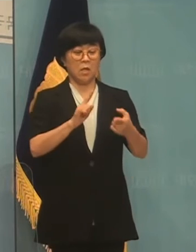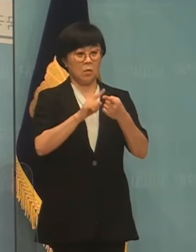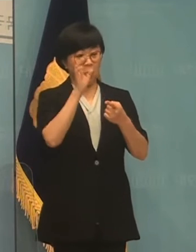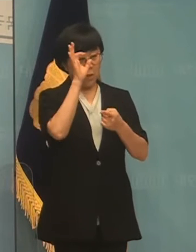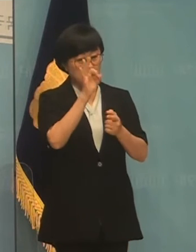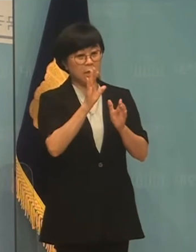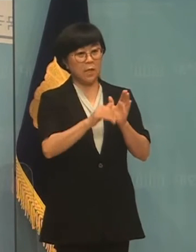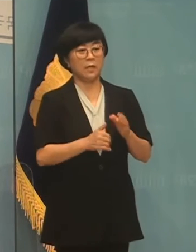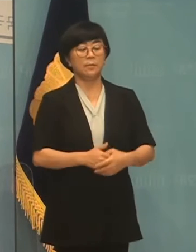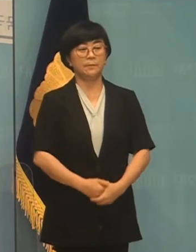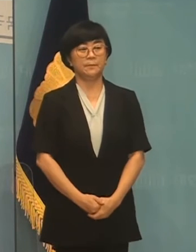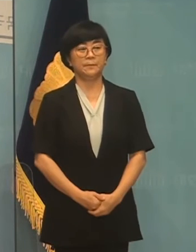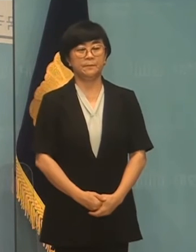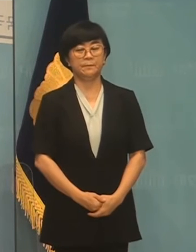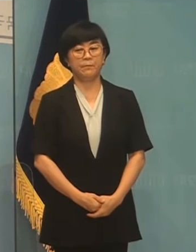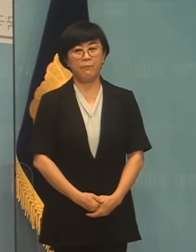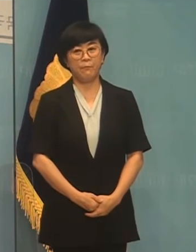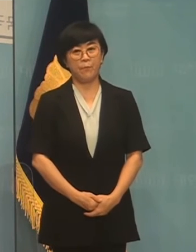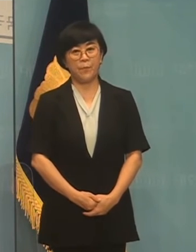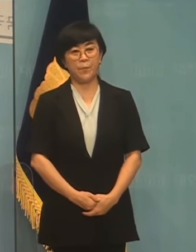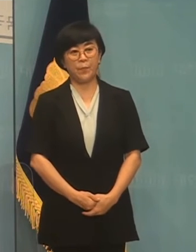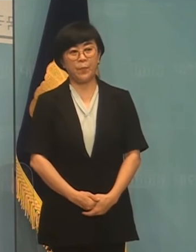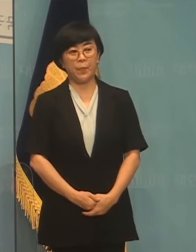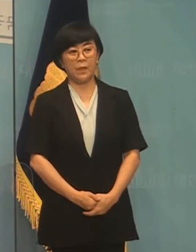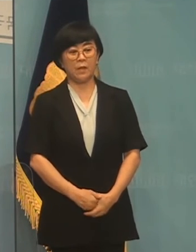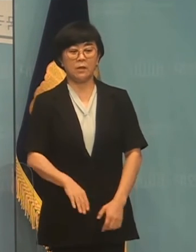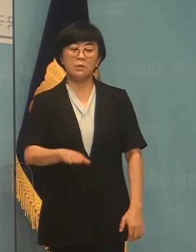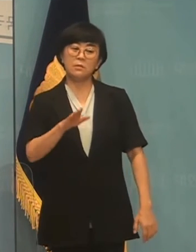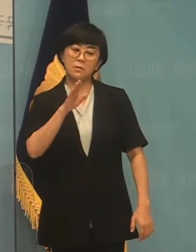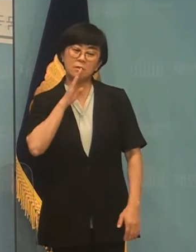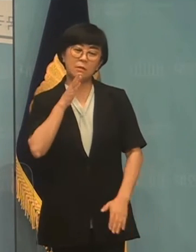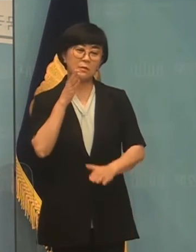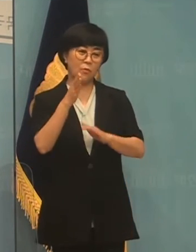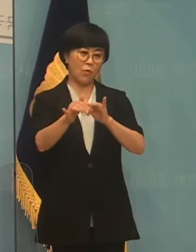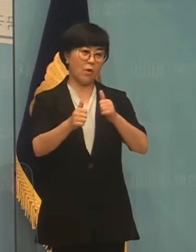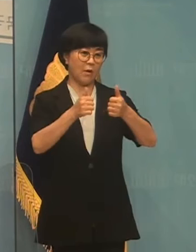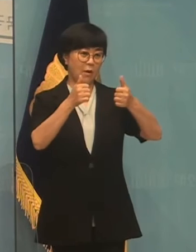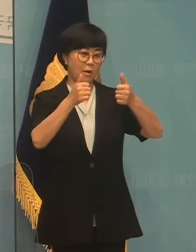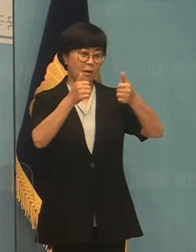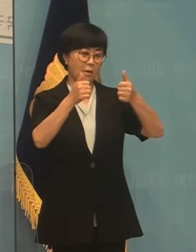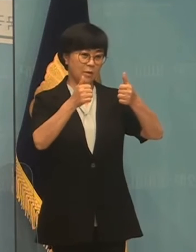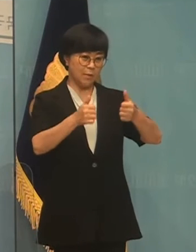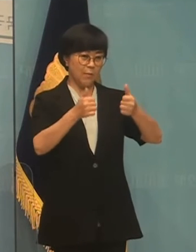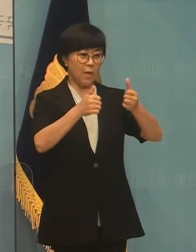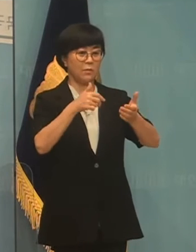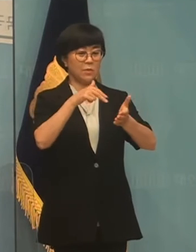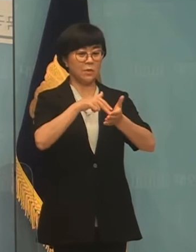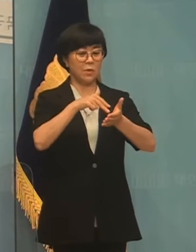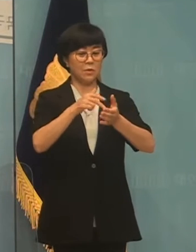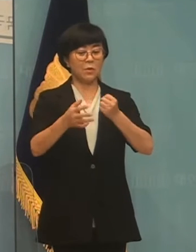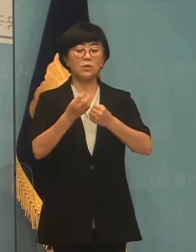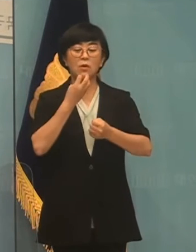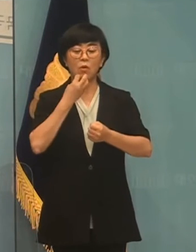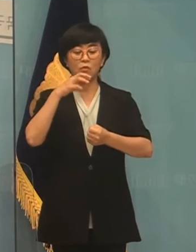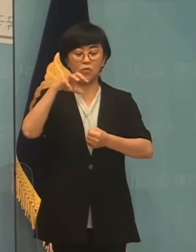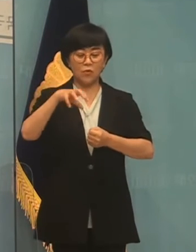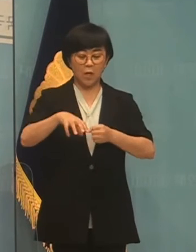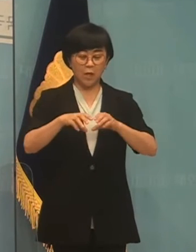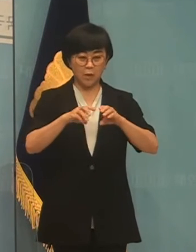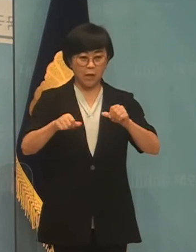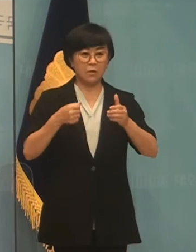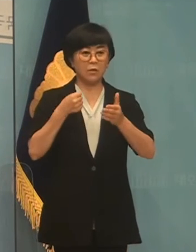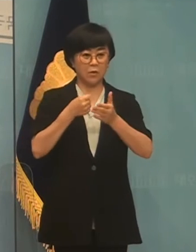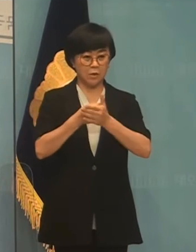사실상 선수가 시판 역할이 돼서 서울의 위주로 진출한 거라 알 바